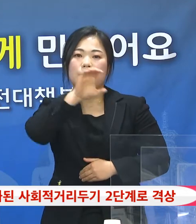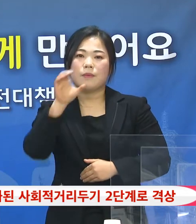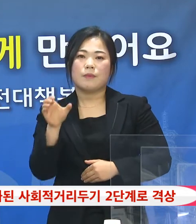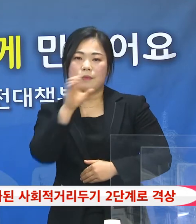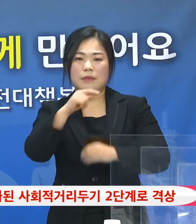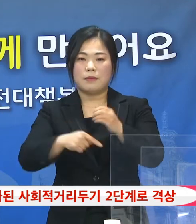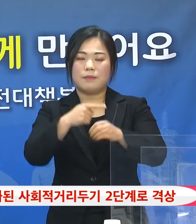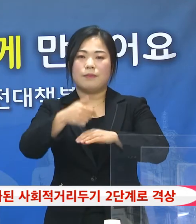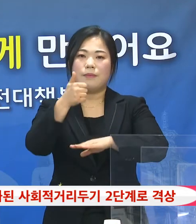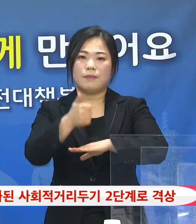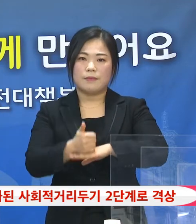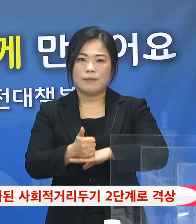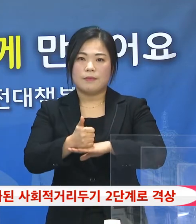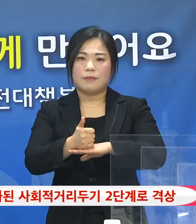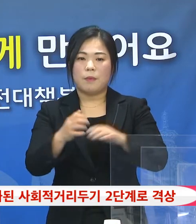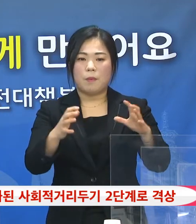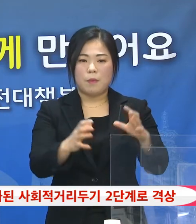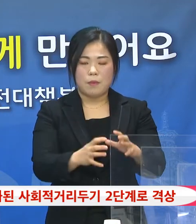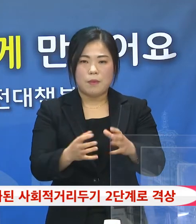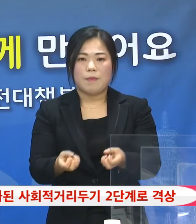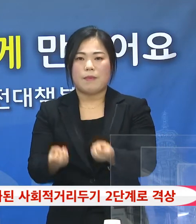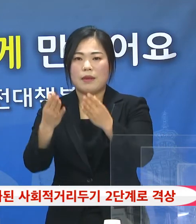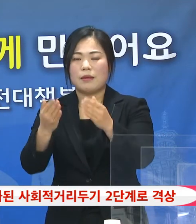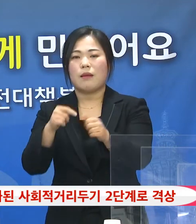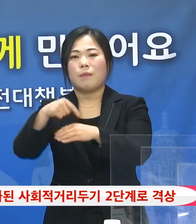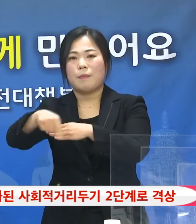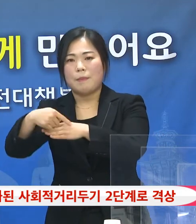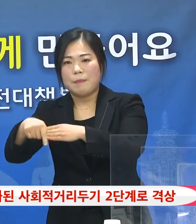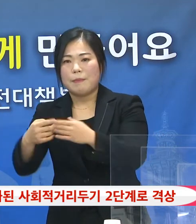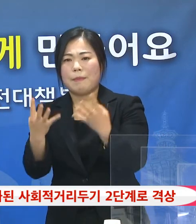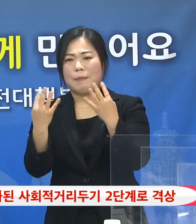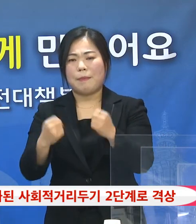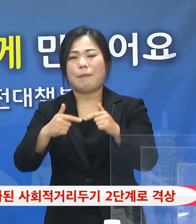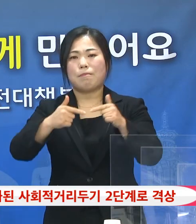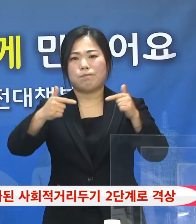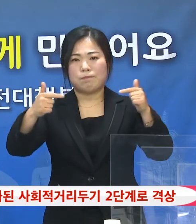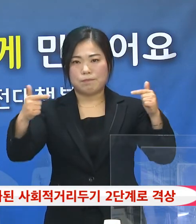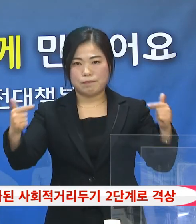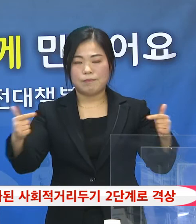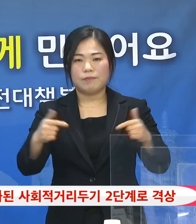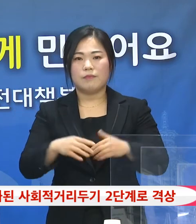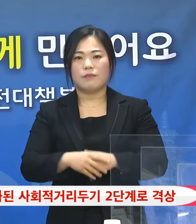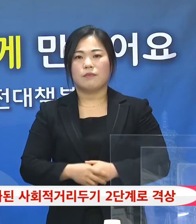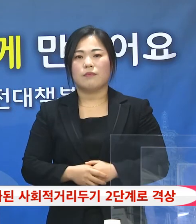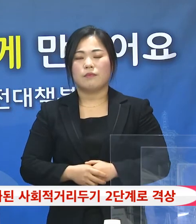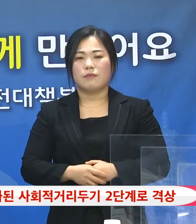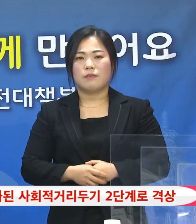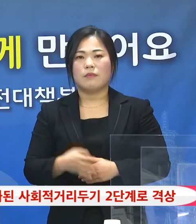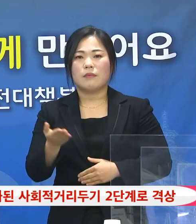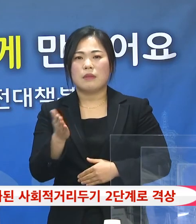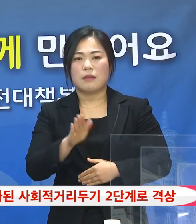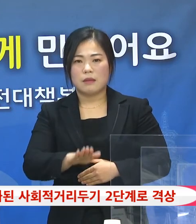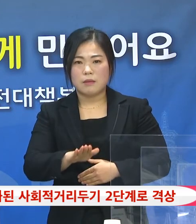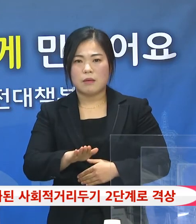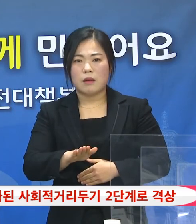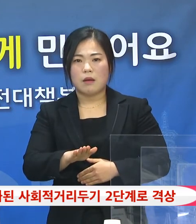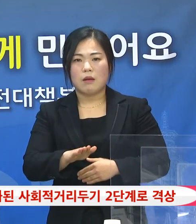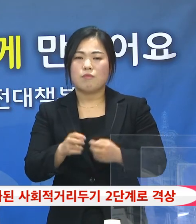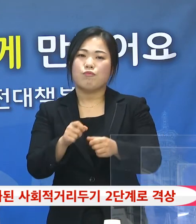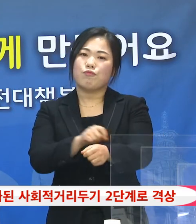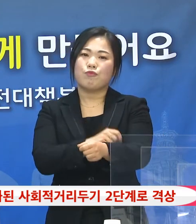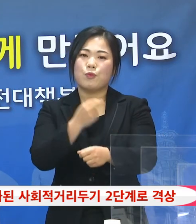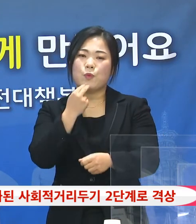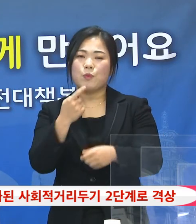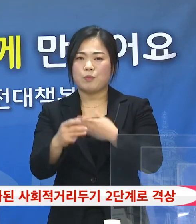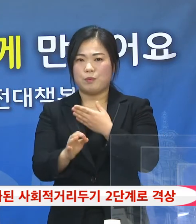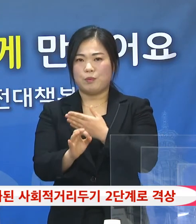연말연시를 맞아 각종 모임과 행사, 외출이 많아질 것으로 예상이 됩니다. 하지만 불효 불급한 외출이 아니면